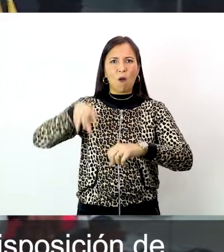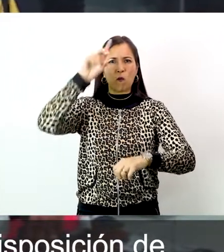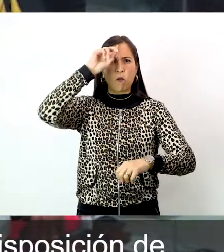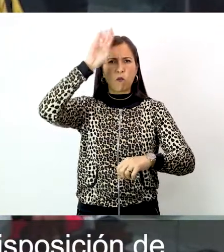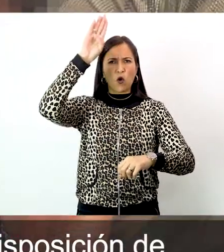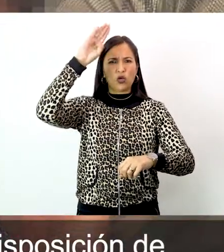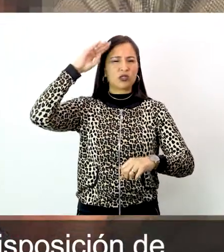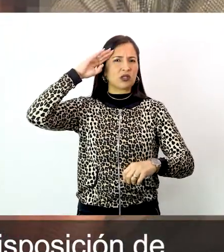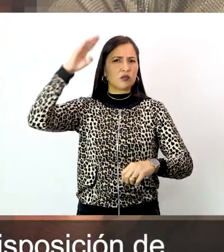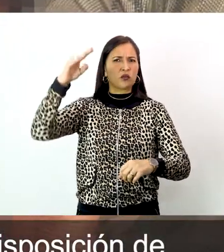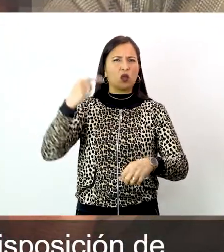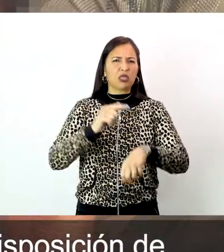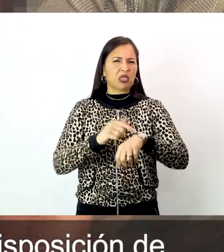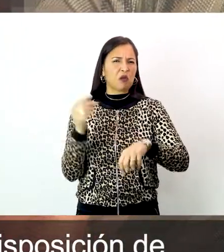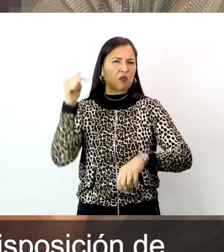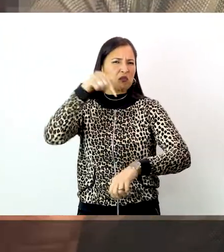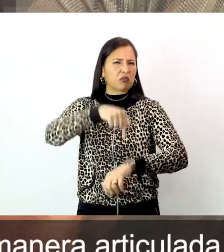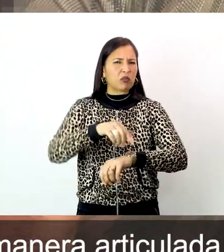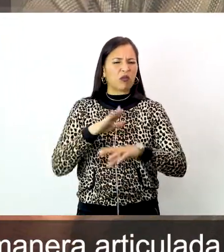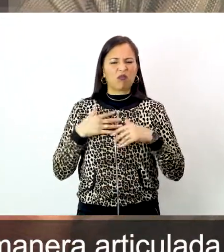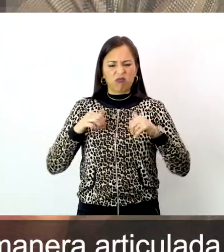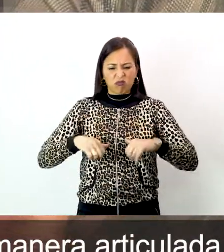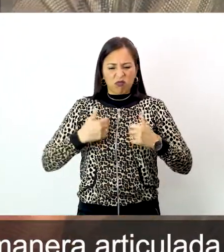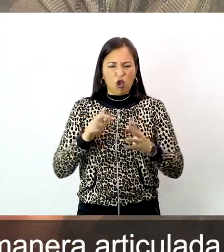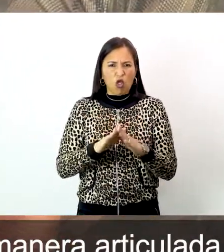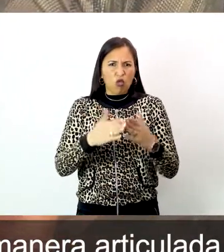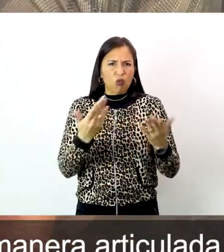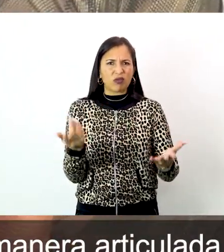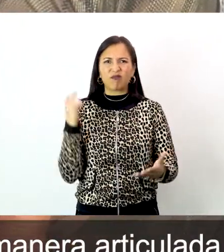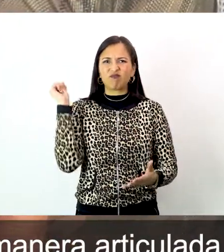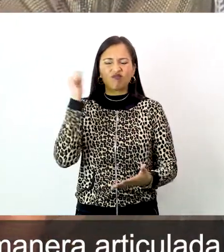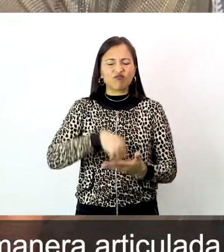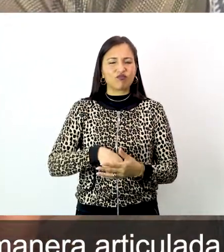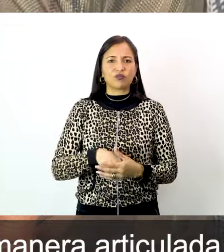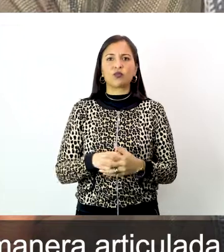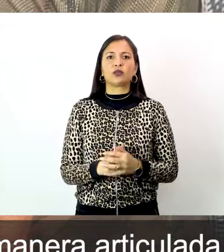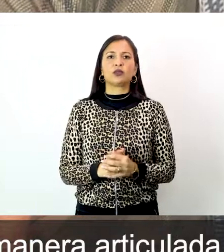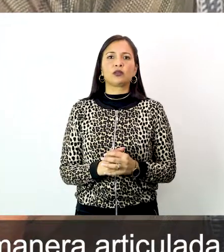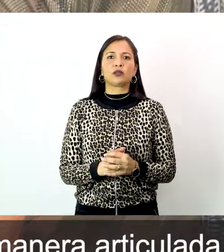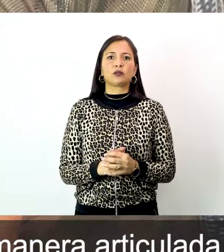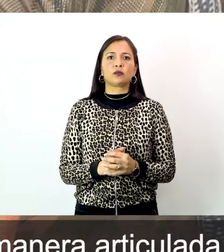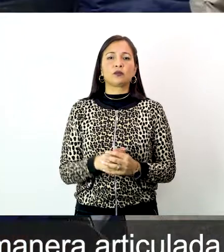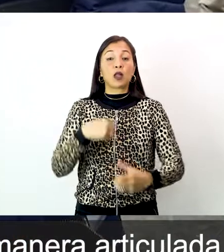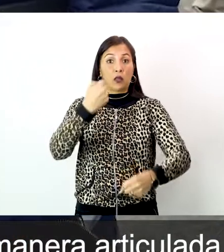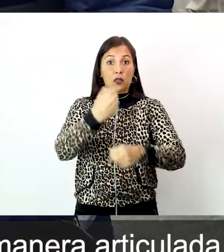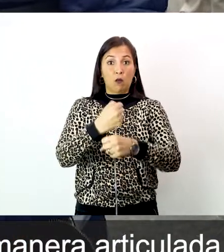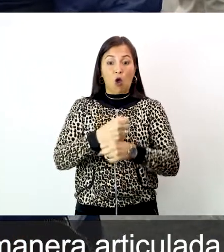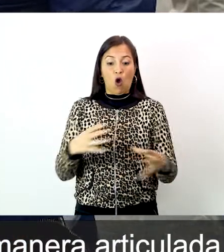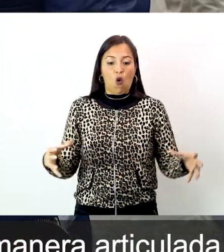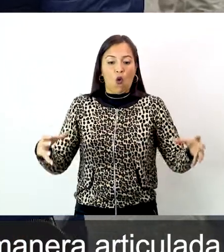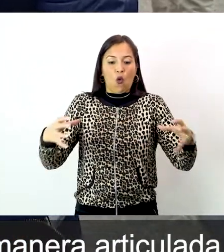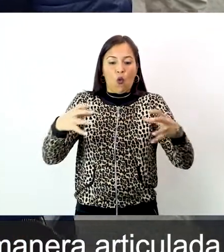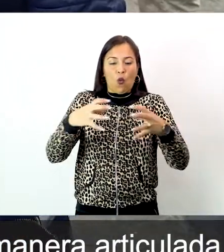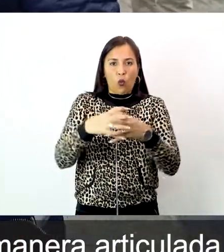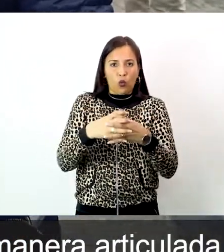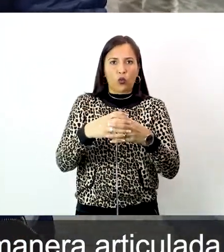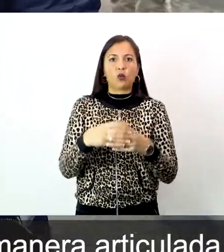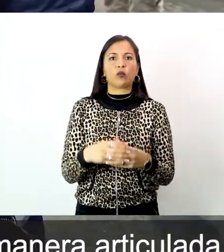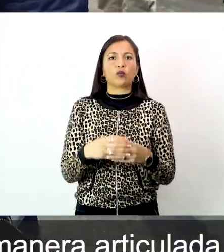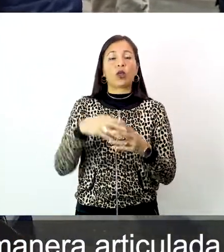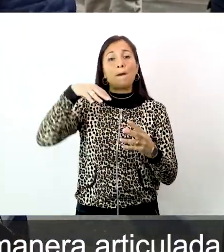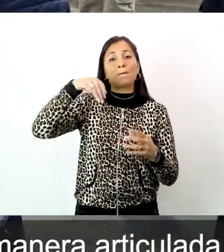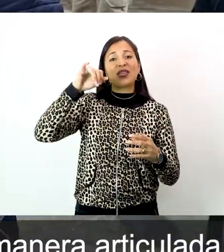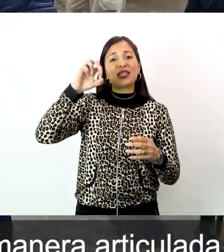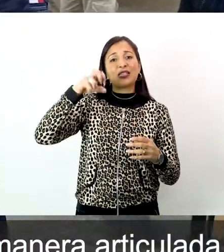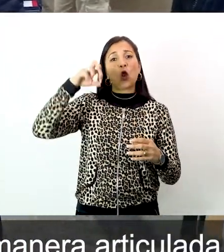policía por exceso de permanencia o carecer de control migratorio. Se trabajó de manera articulada con el